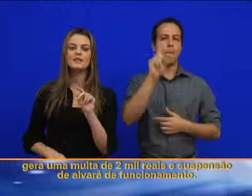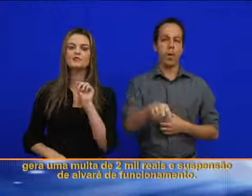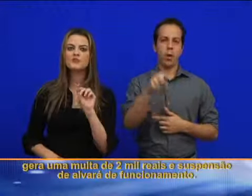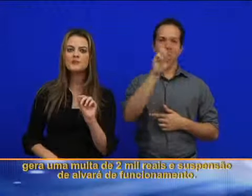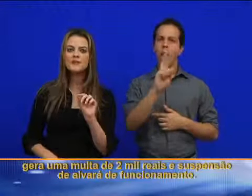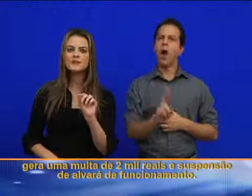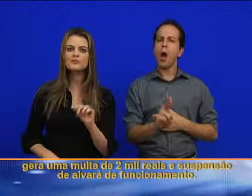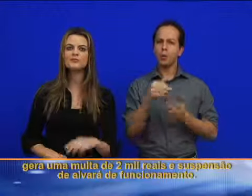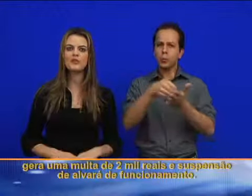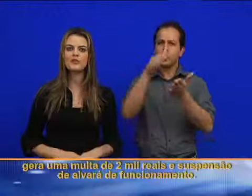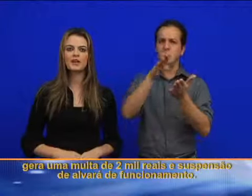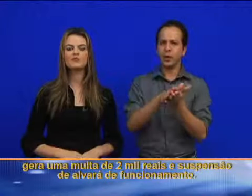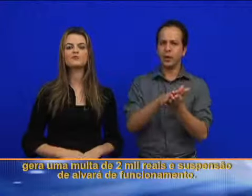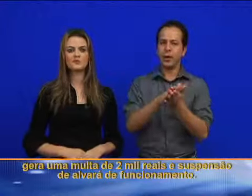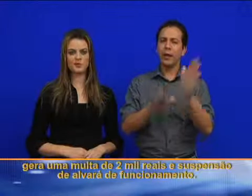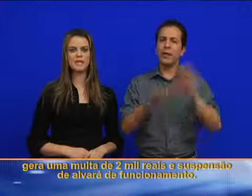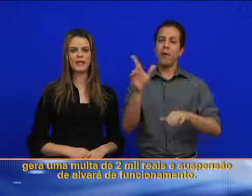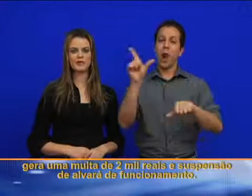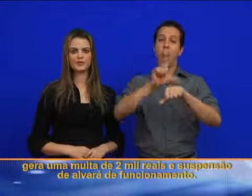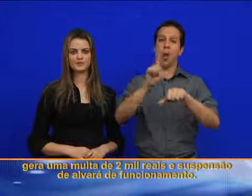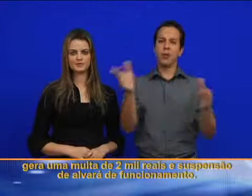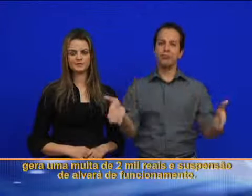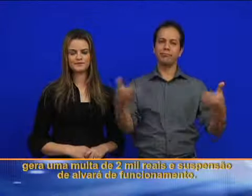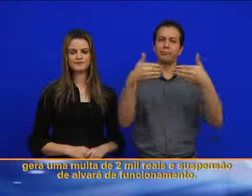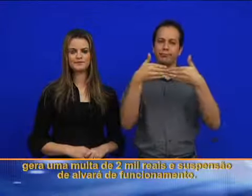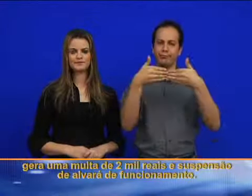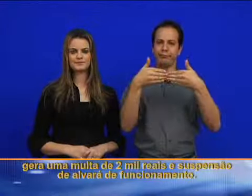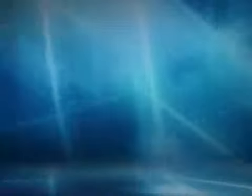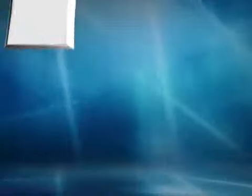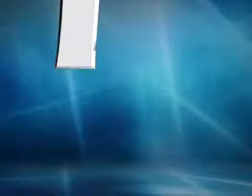e suspensão de alvará de funcionamento.